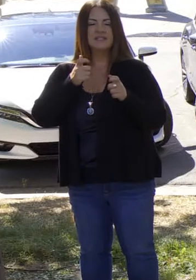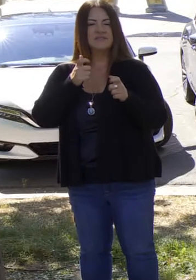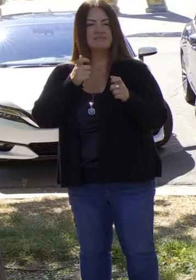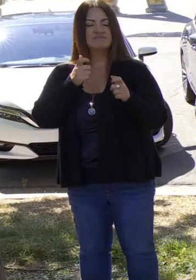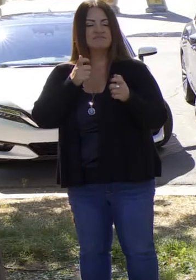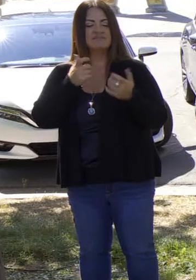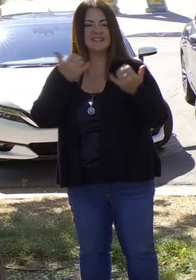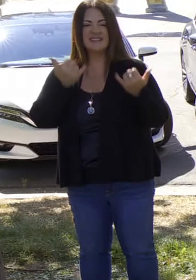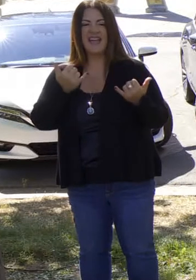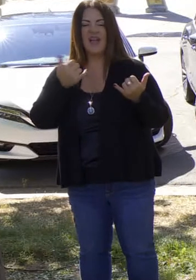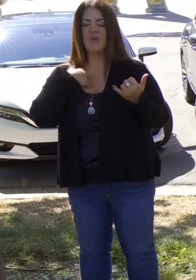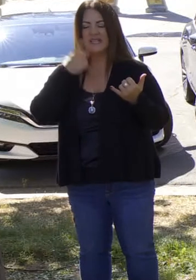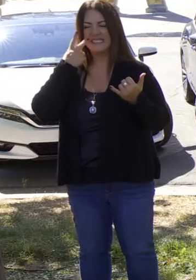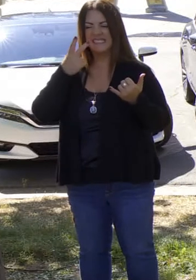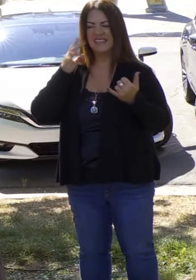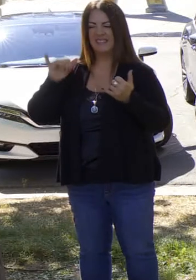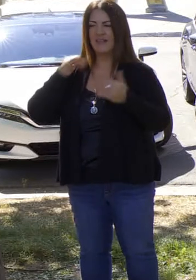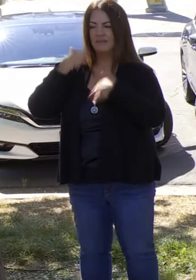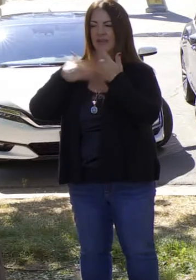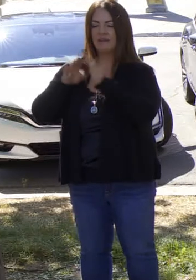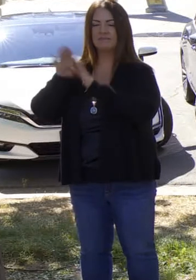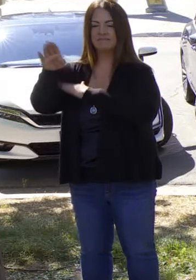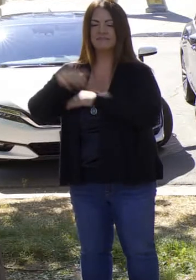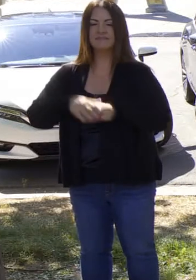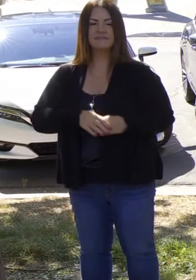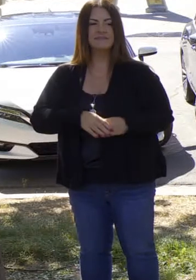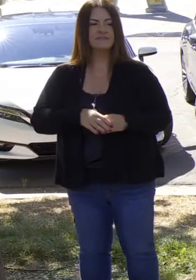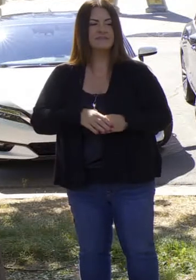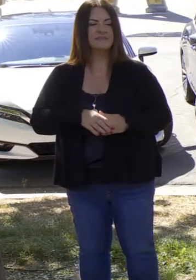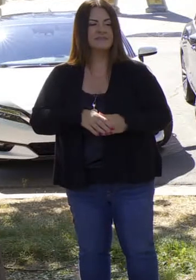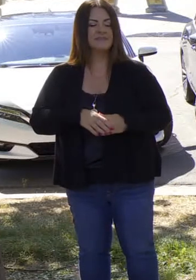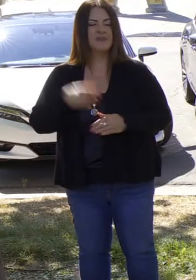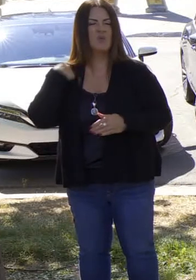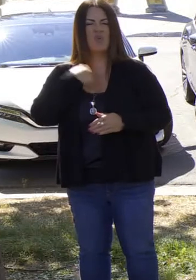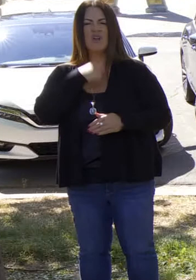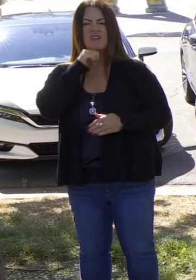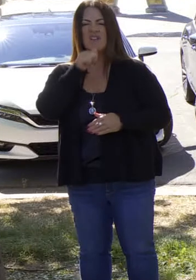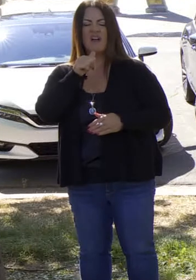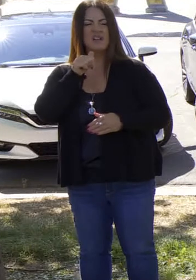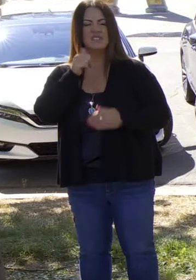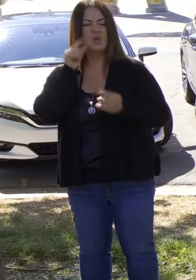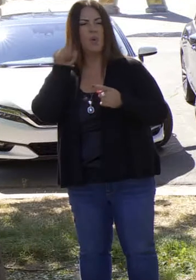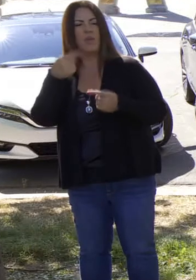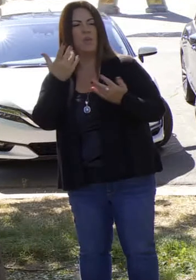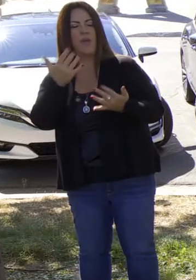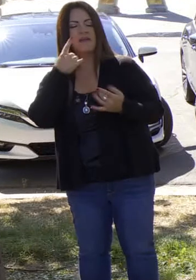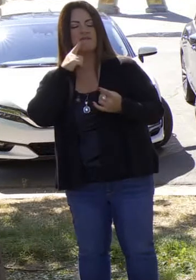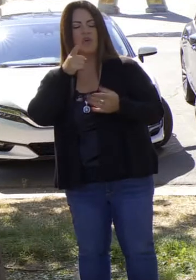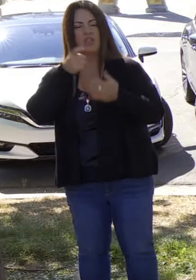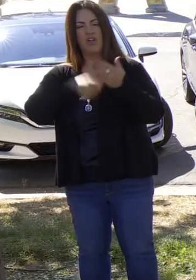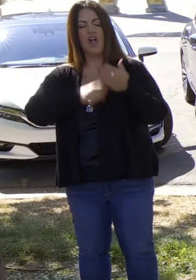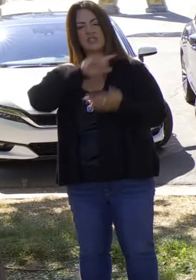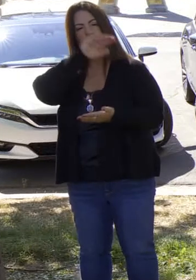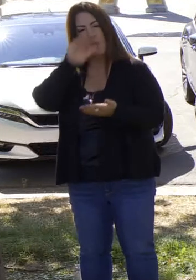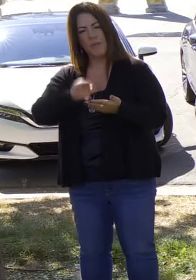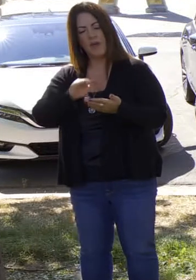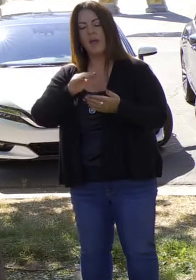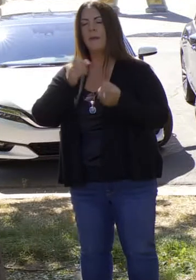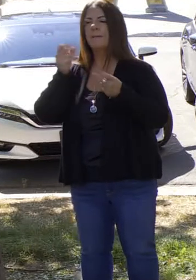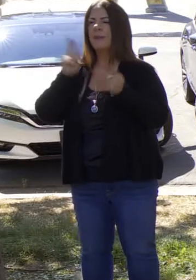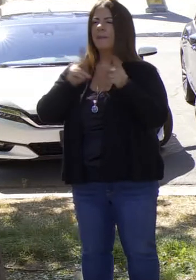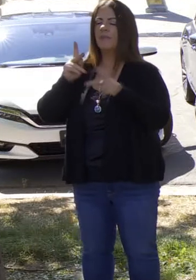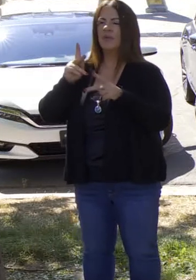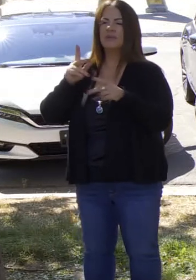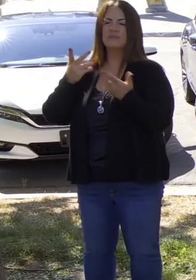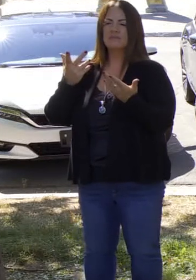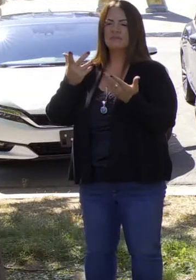rápida. Está en el rumbo de accesibilidad. Ahora lo único que yo estoy esperando es que el precio se reduzca porque